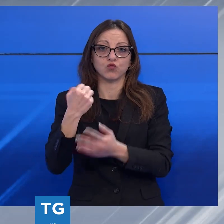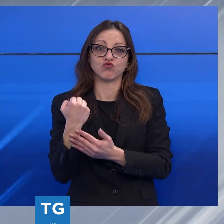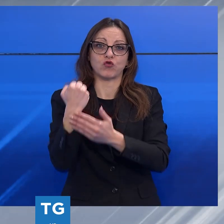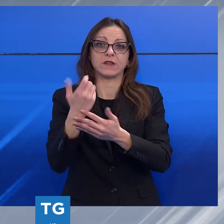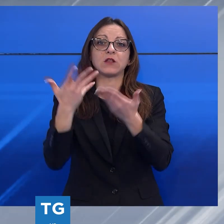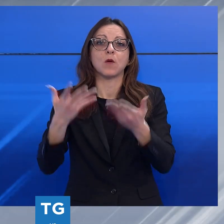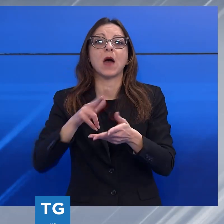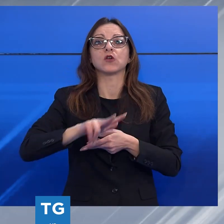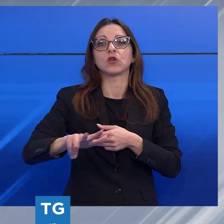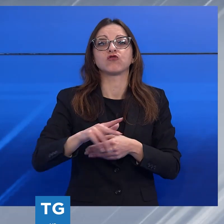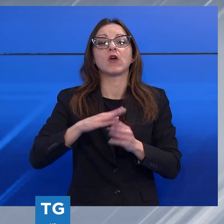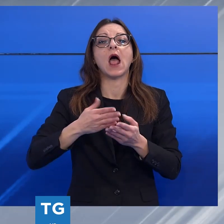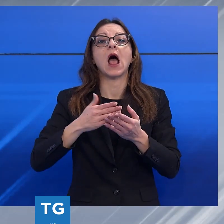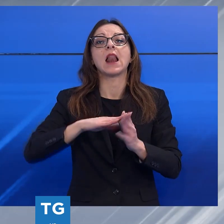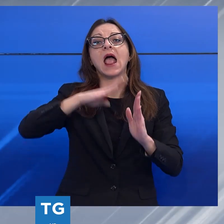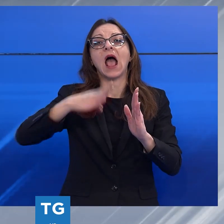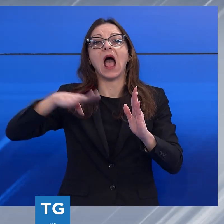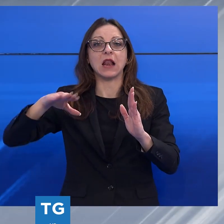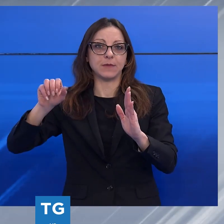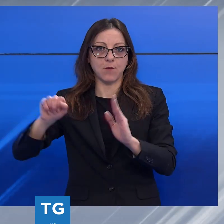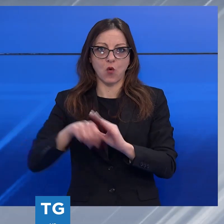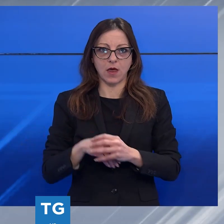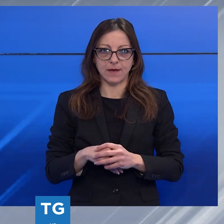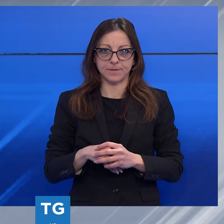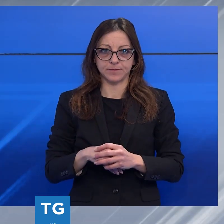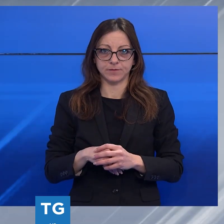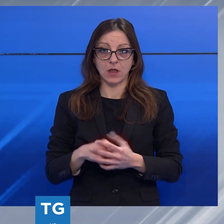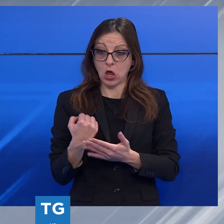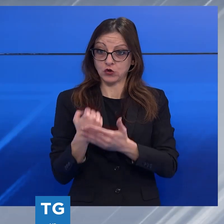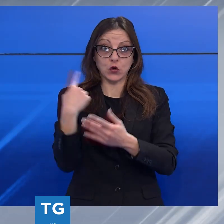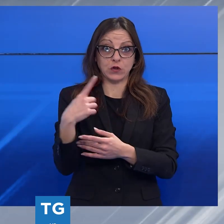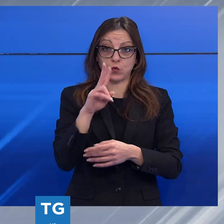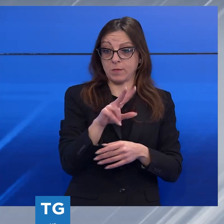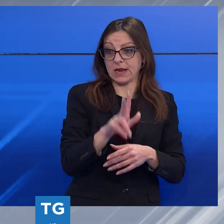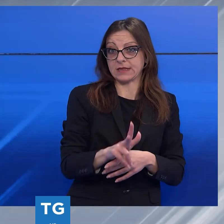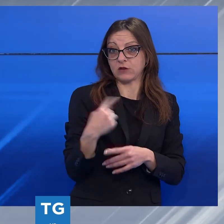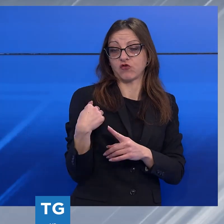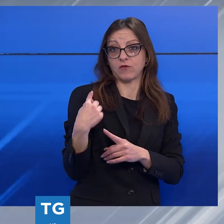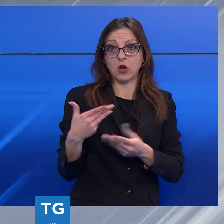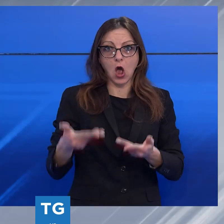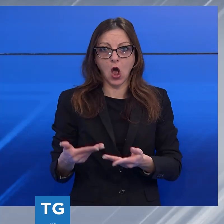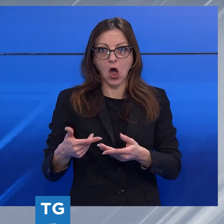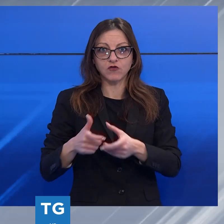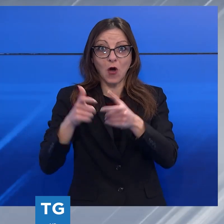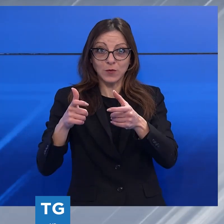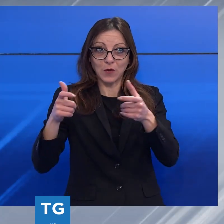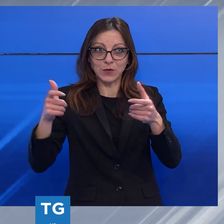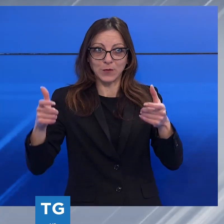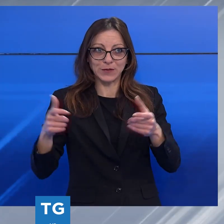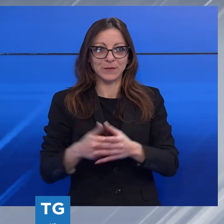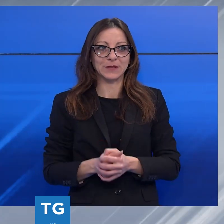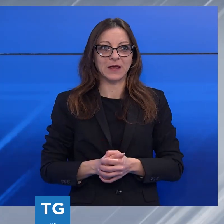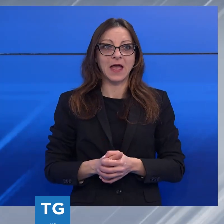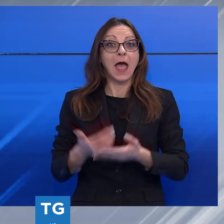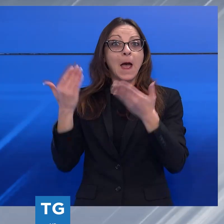Regionale delle Alpi Apuane. Sostegno che dal 2013 ad oggi, negli anni, è cresciuto. Il Parco vuole incoraggiare questo